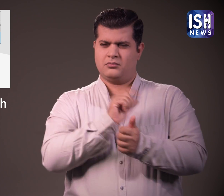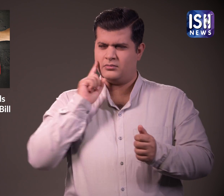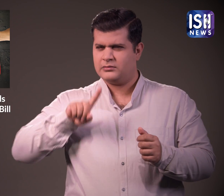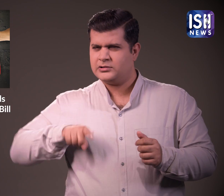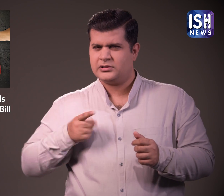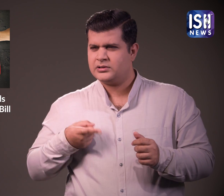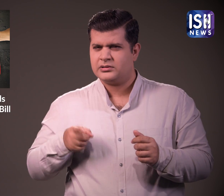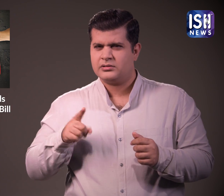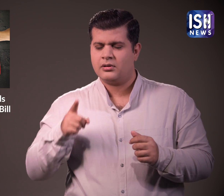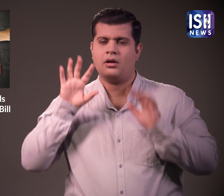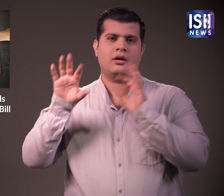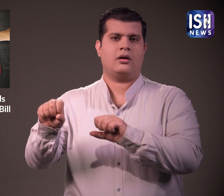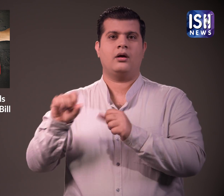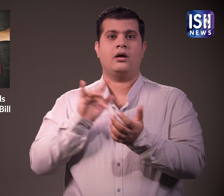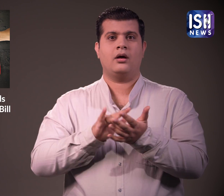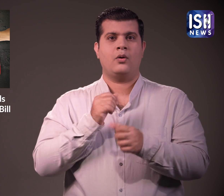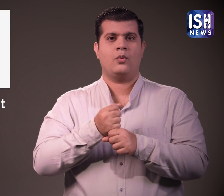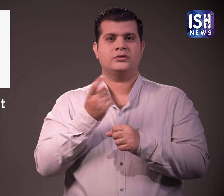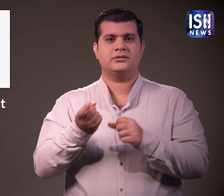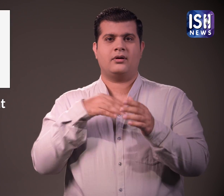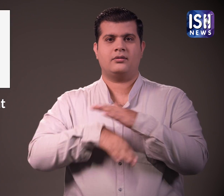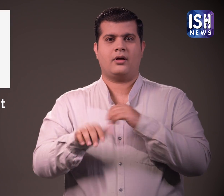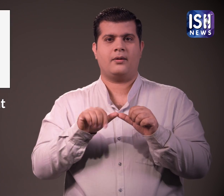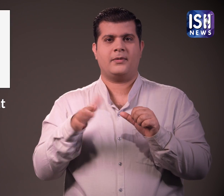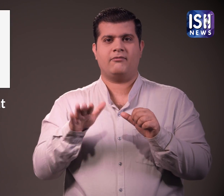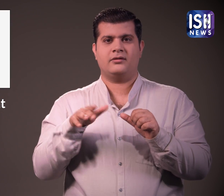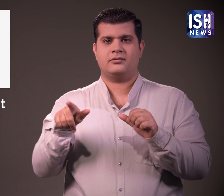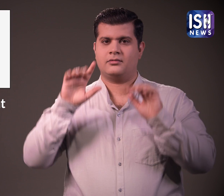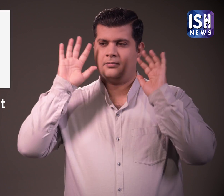इसके बाद उन्हें गुजरात के आमदाबाद से पकड़ लिया गया